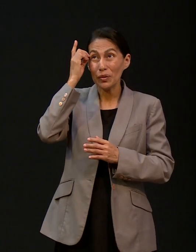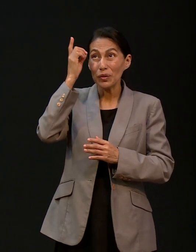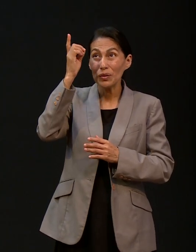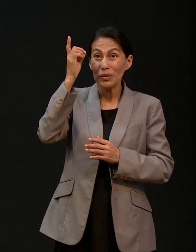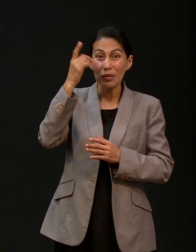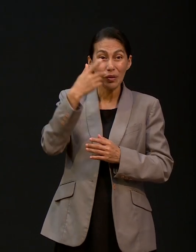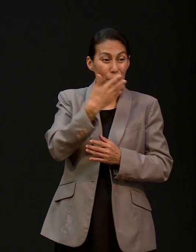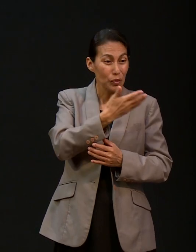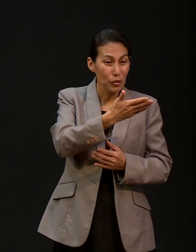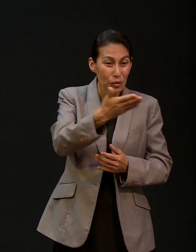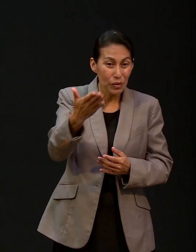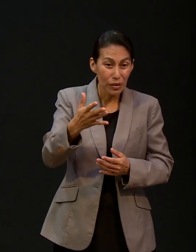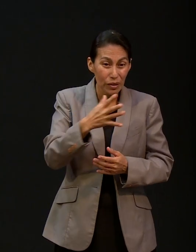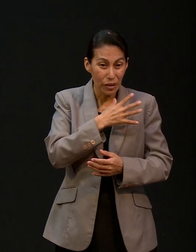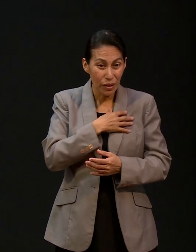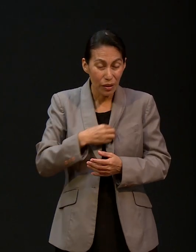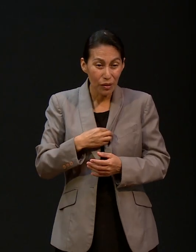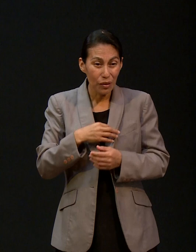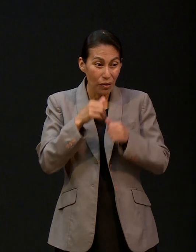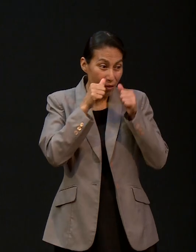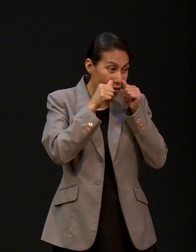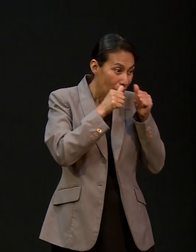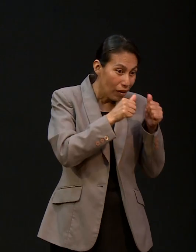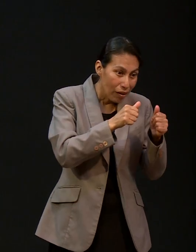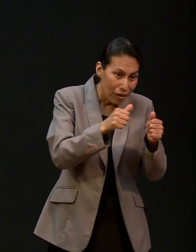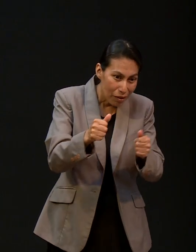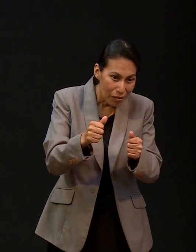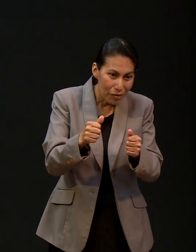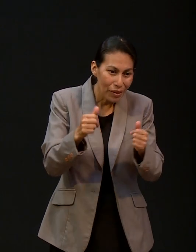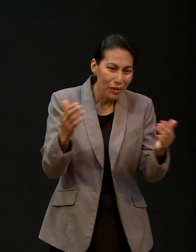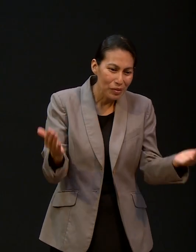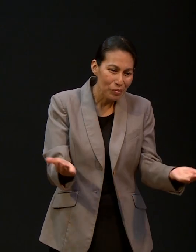oraciones y el Señor nos levantó y te vemos muy bien